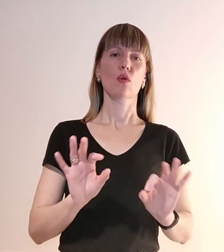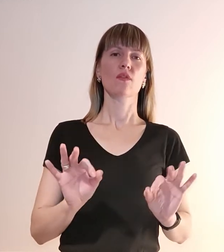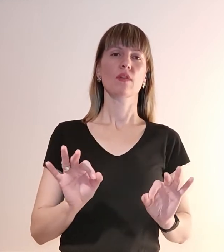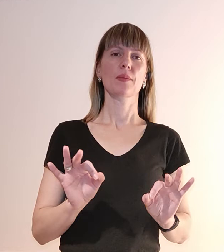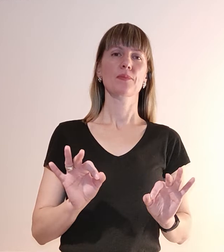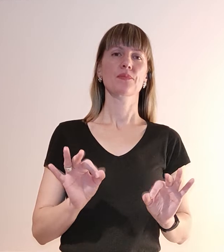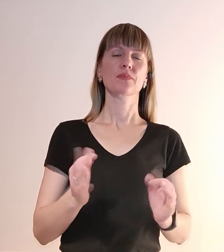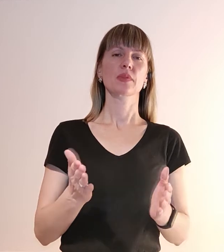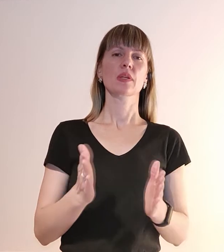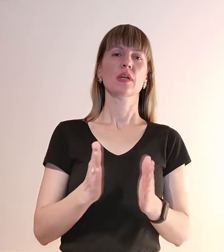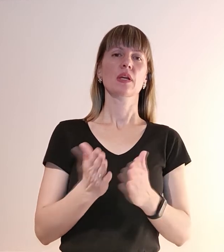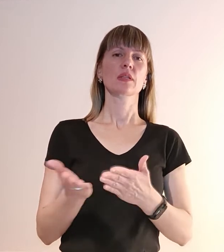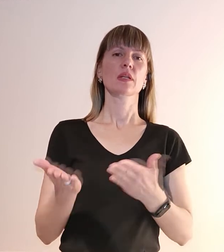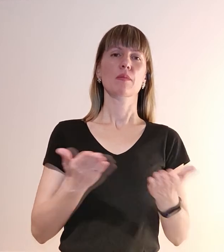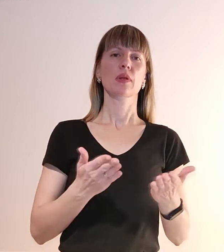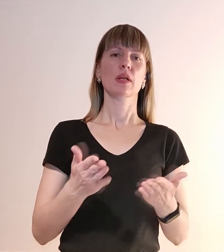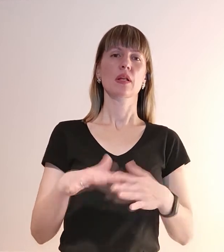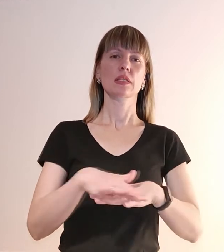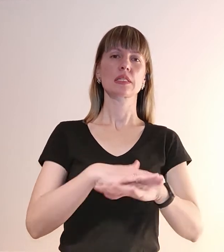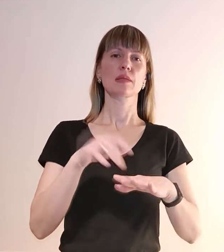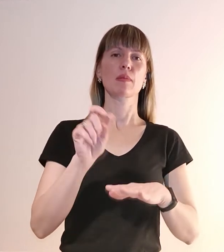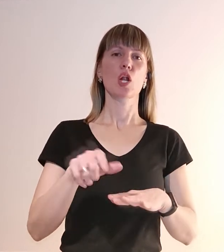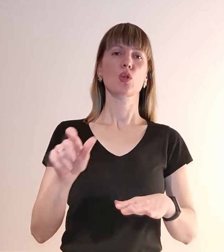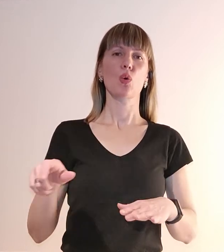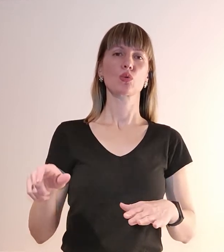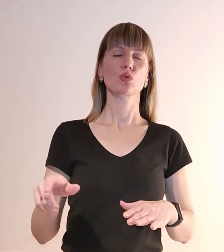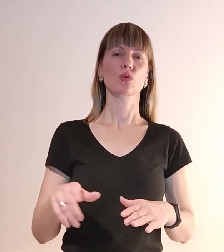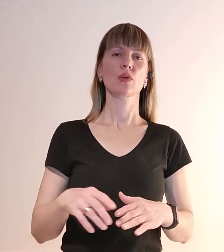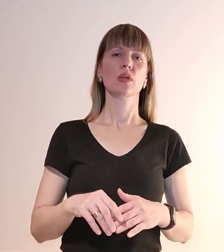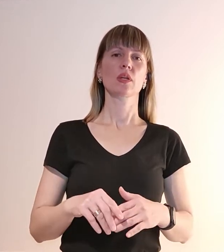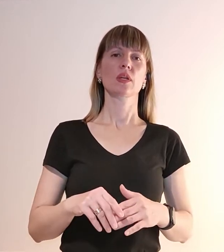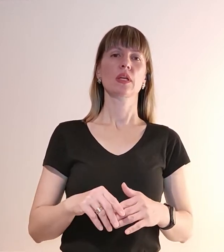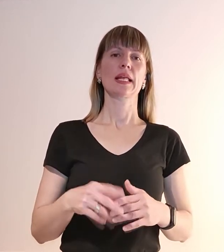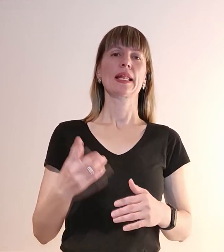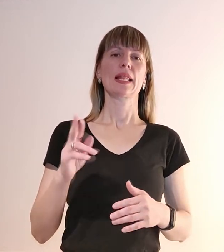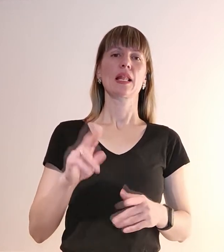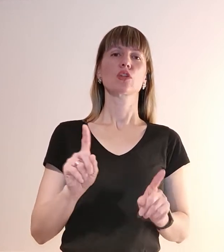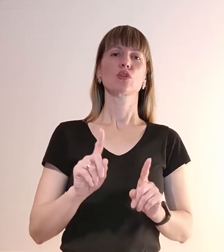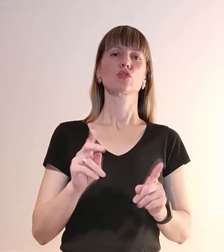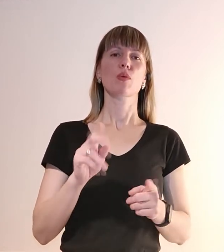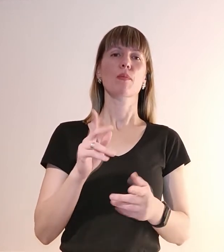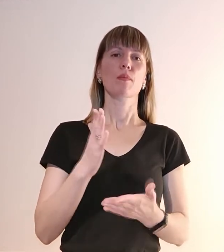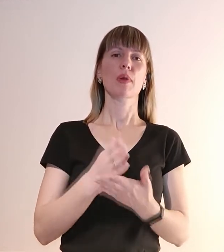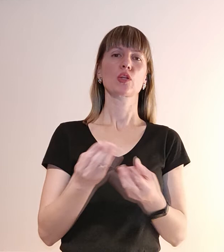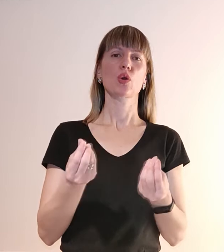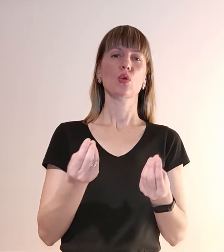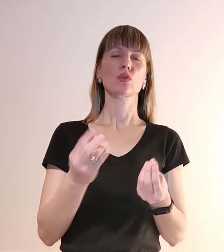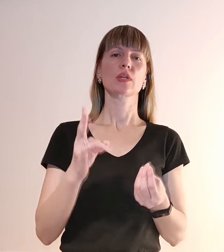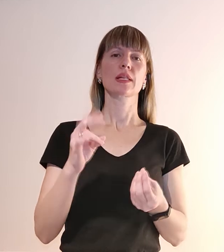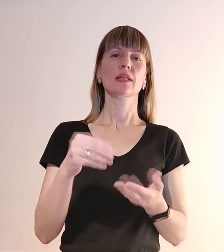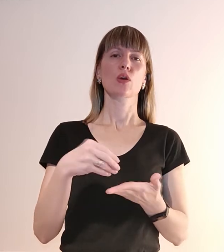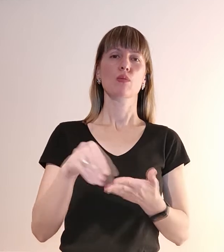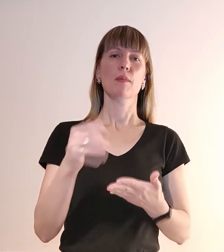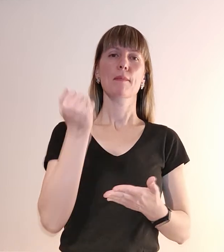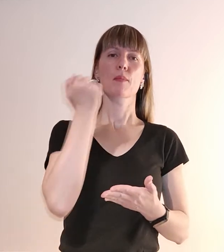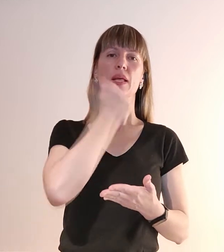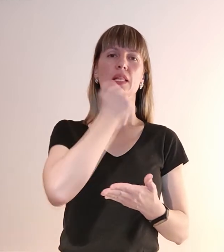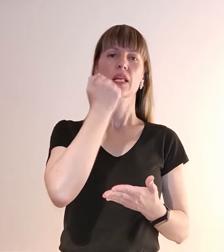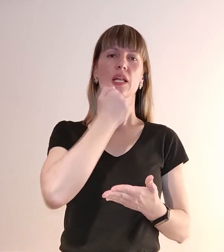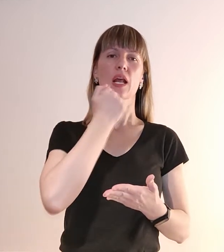Закликали спільноту для того, щоб мати гроші на матеріалі. І